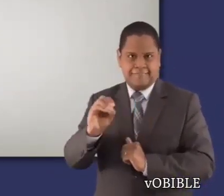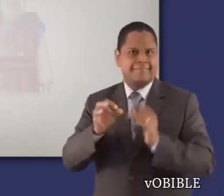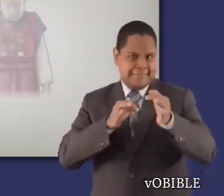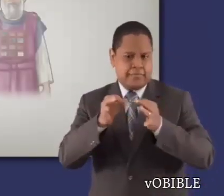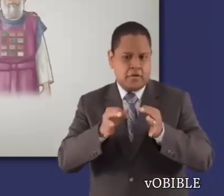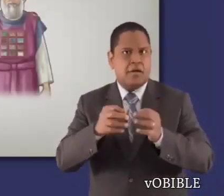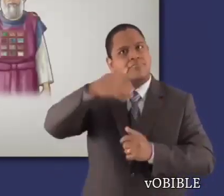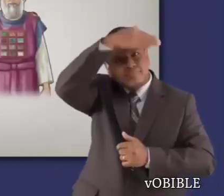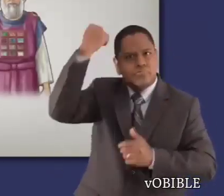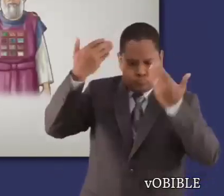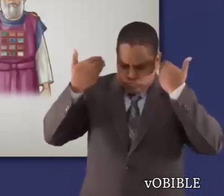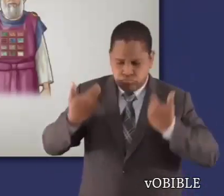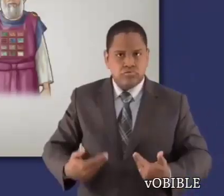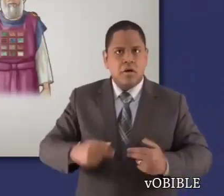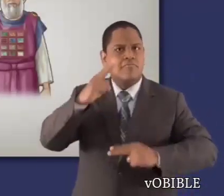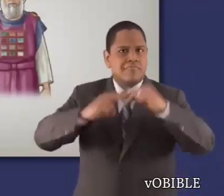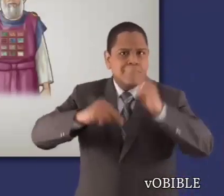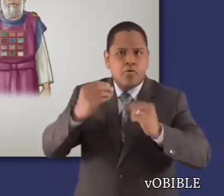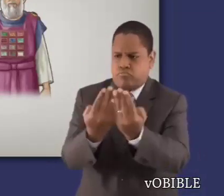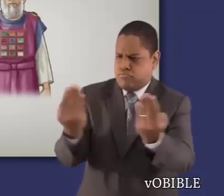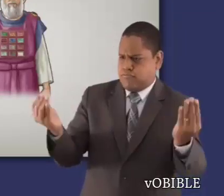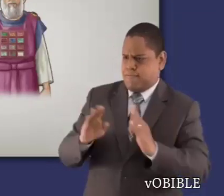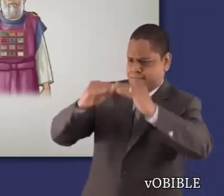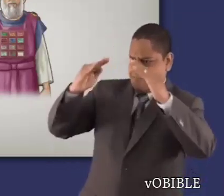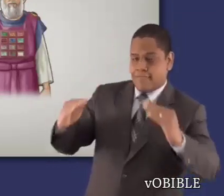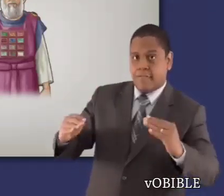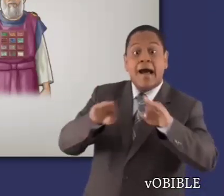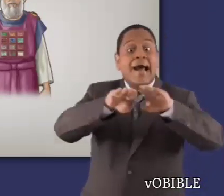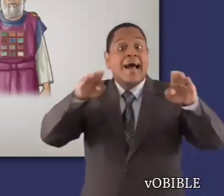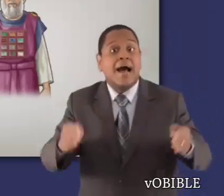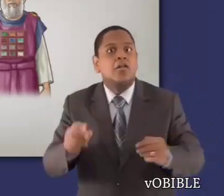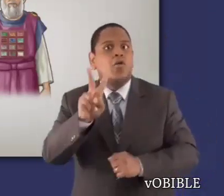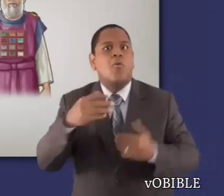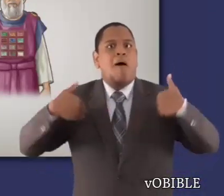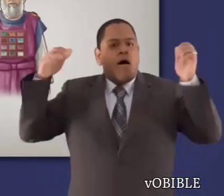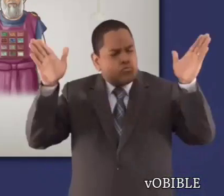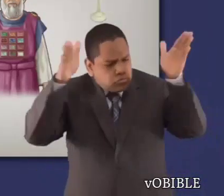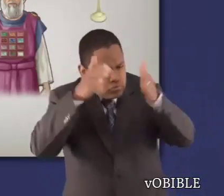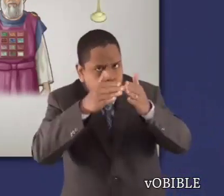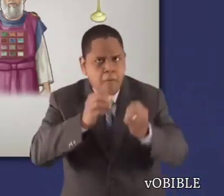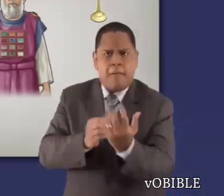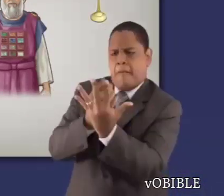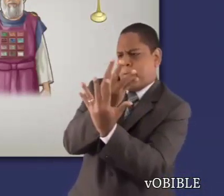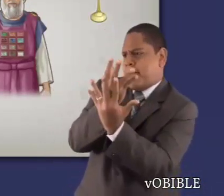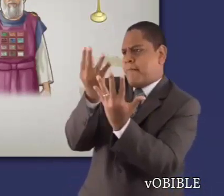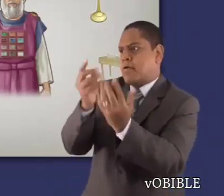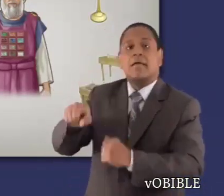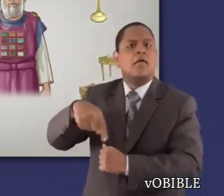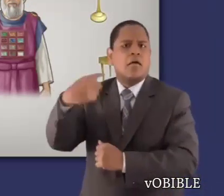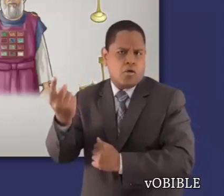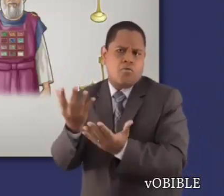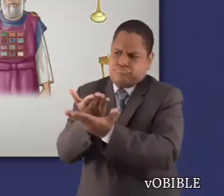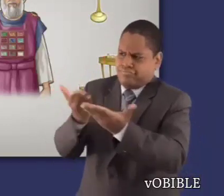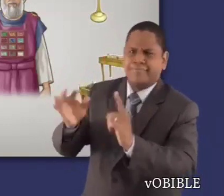a 40 hablan del sacerdocio, de la construcción del tabernáculo, del arca del pacto, del candelabro, y